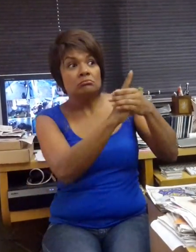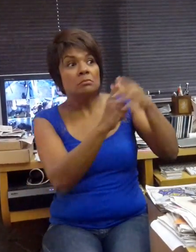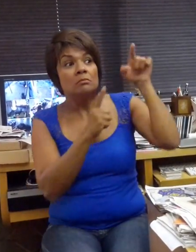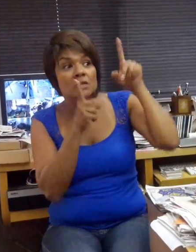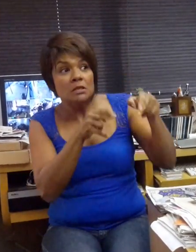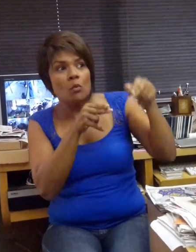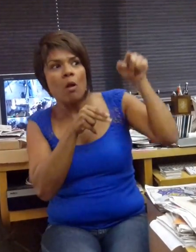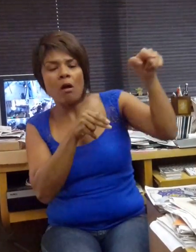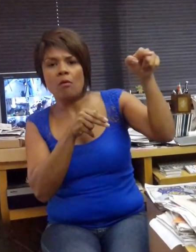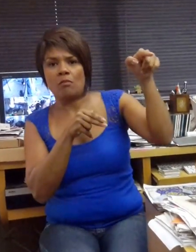tive na vida.